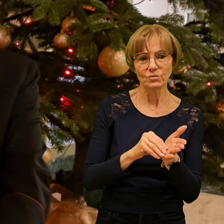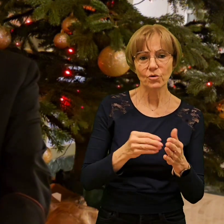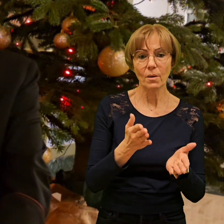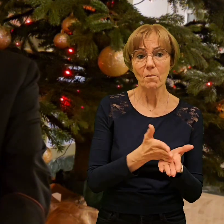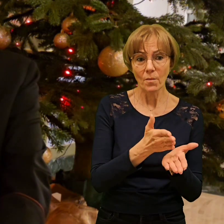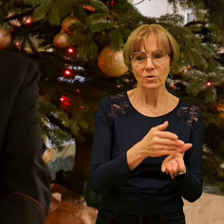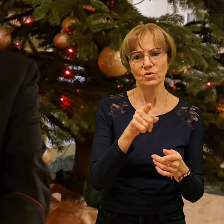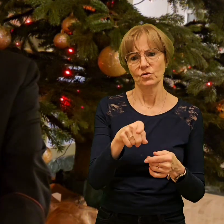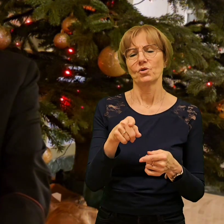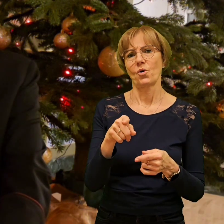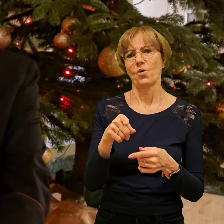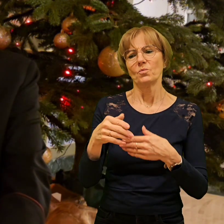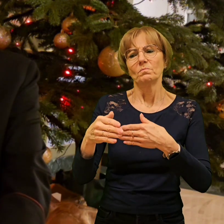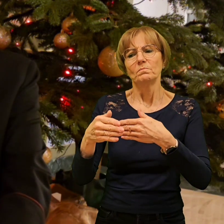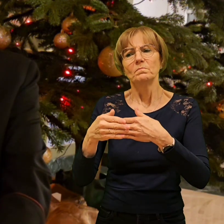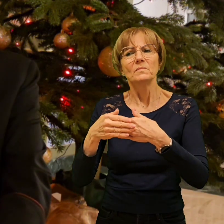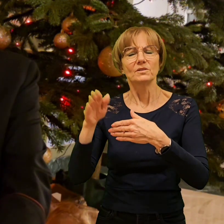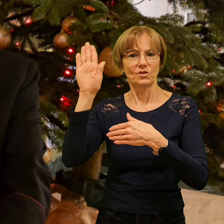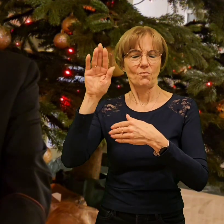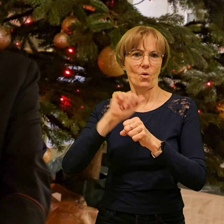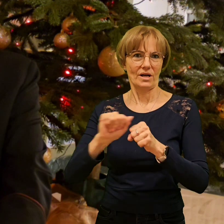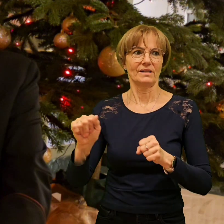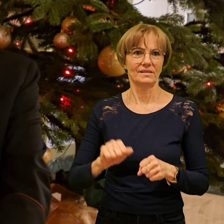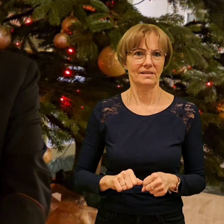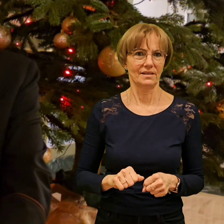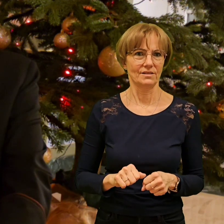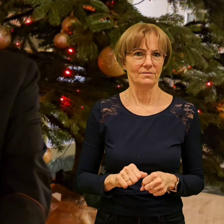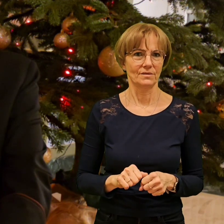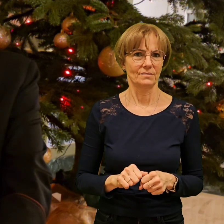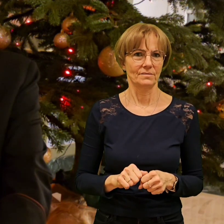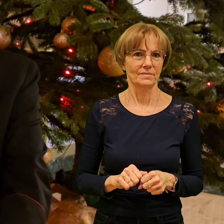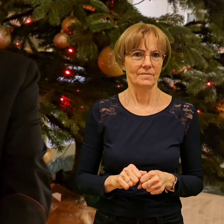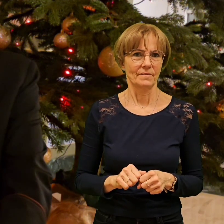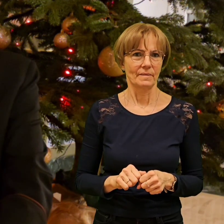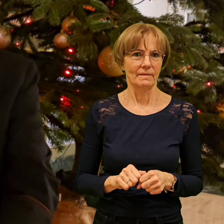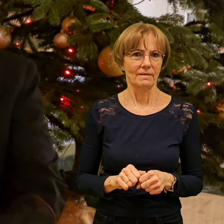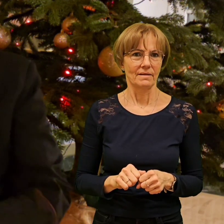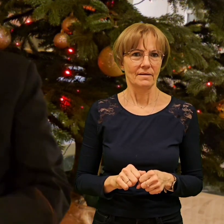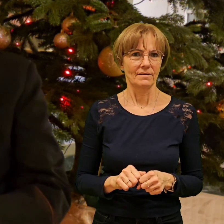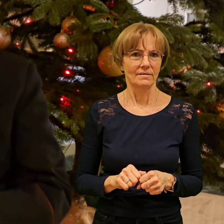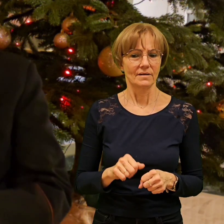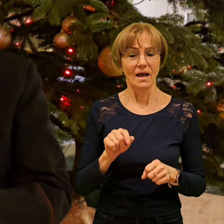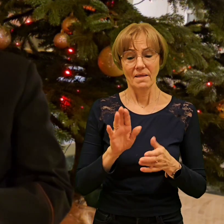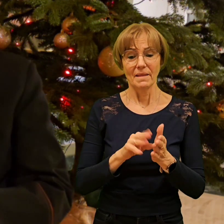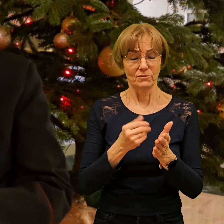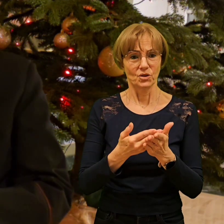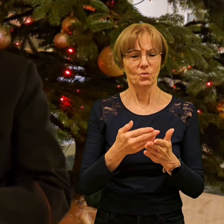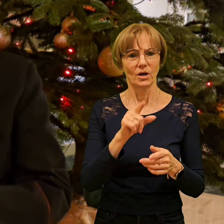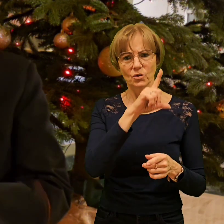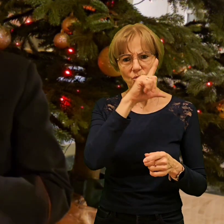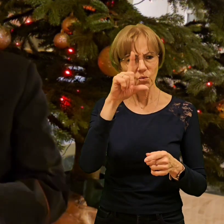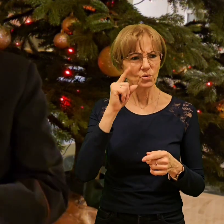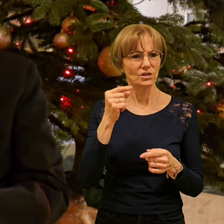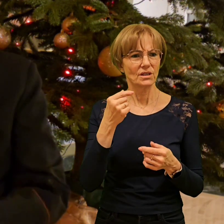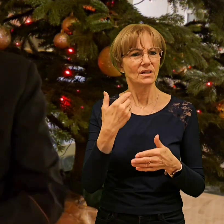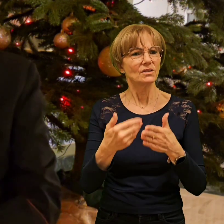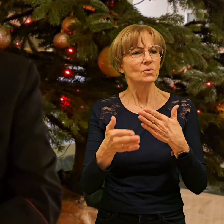ludzie niedosłyszący, czy też mający